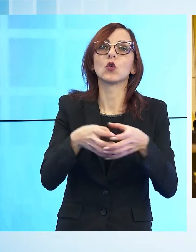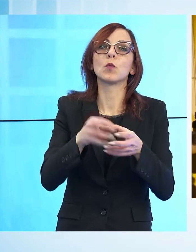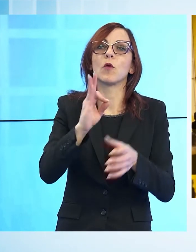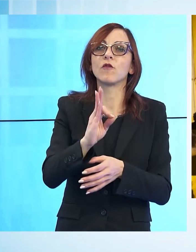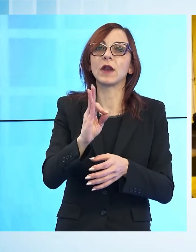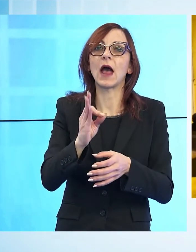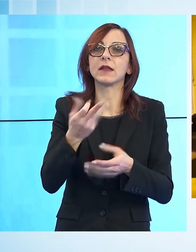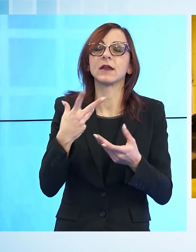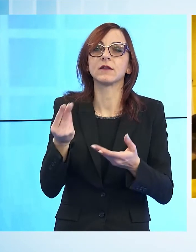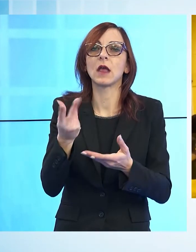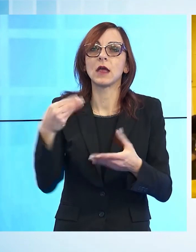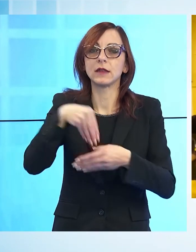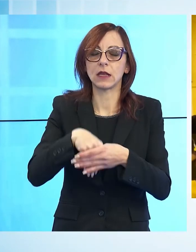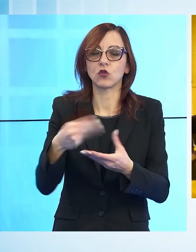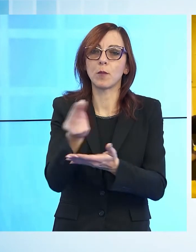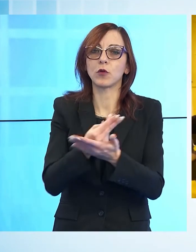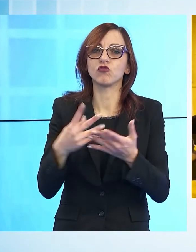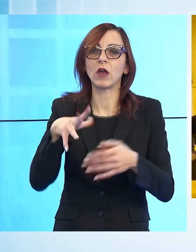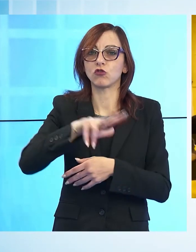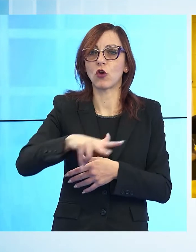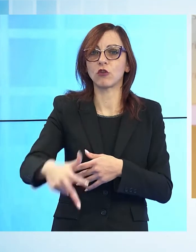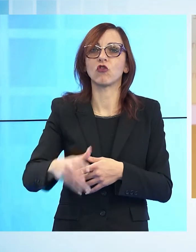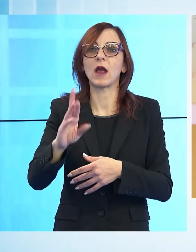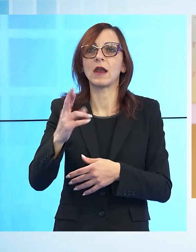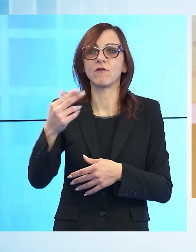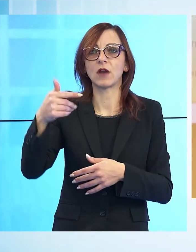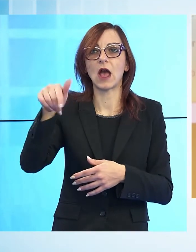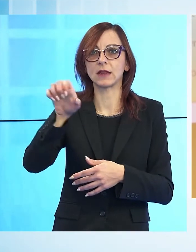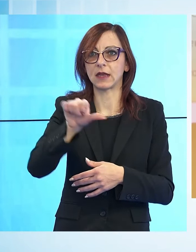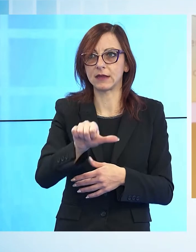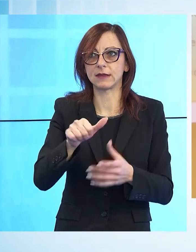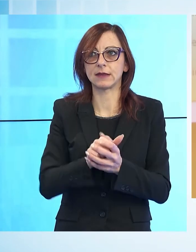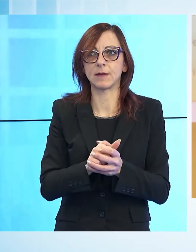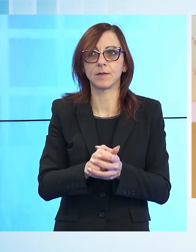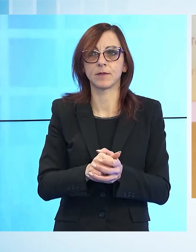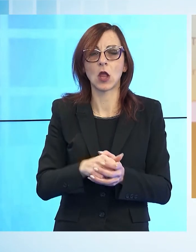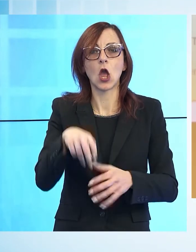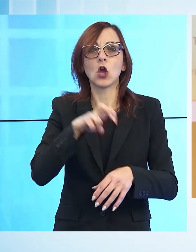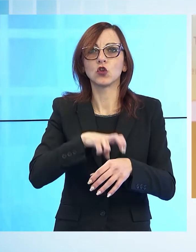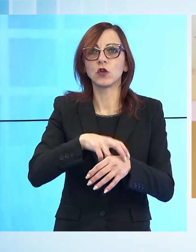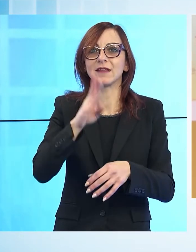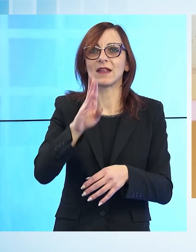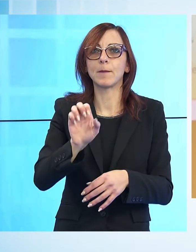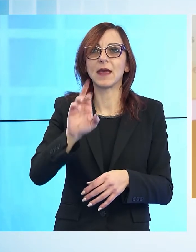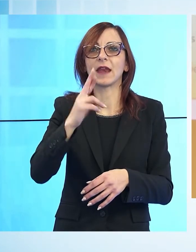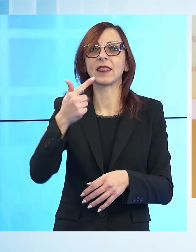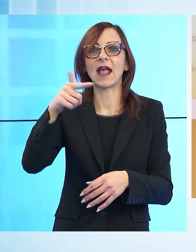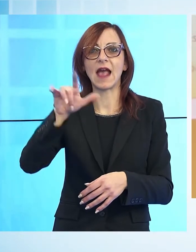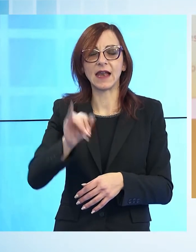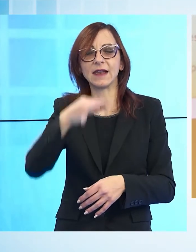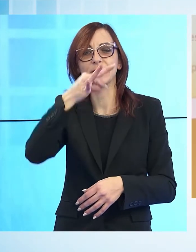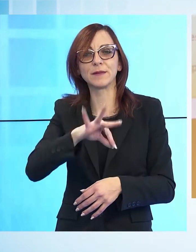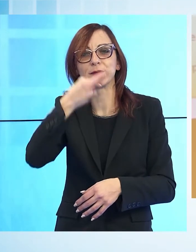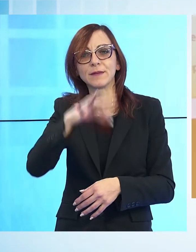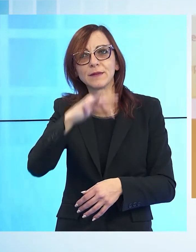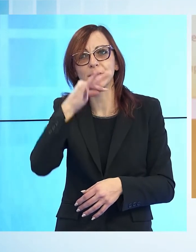regionale Fratres. A parlare con i ragazzi, tra gli altri, la dottoressa Antonella Bertelli, consigliere e consulente sanitario Fratres della Regione